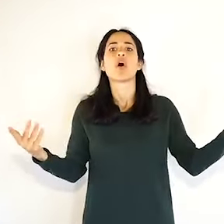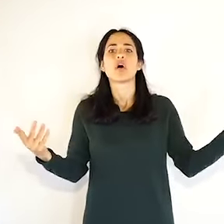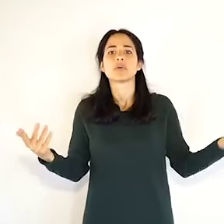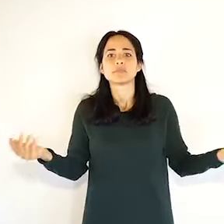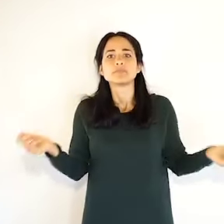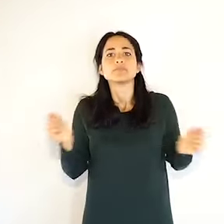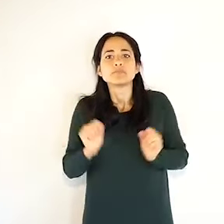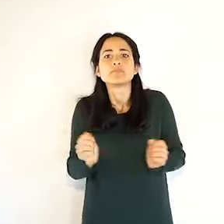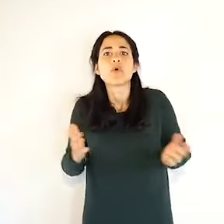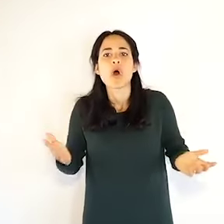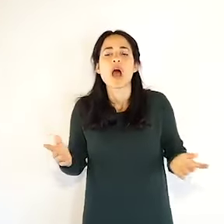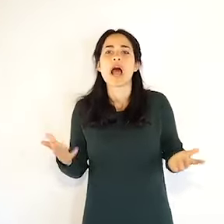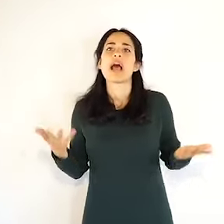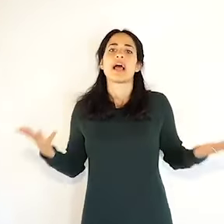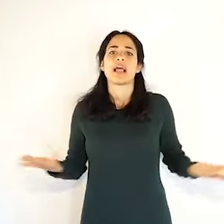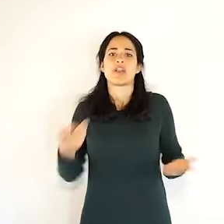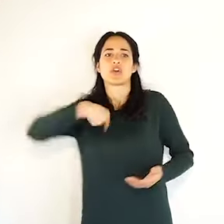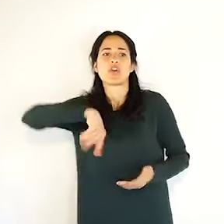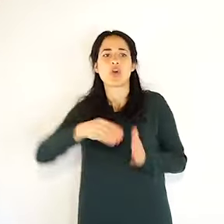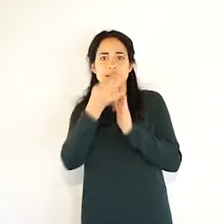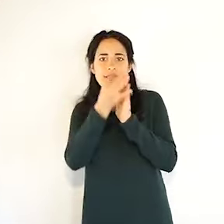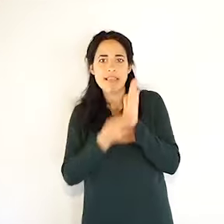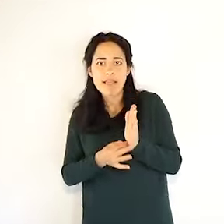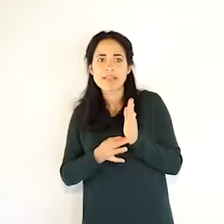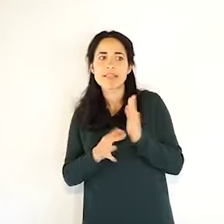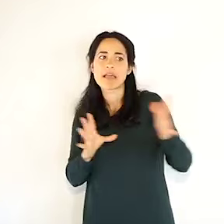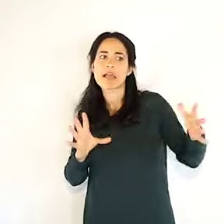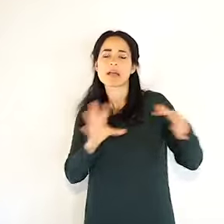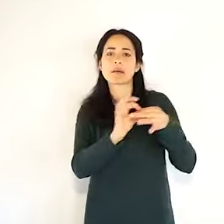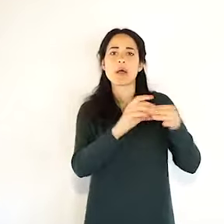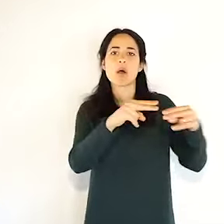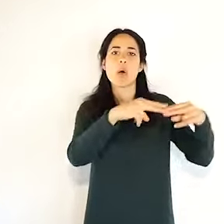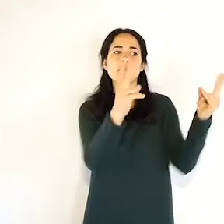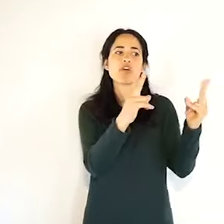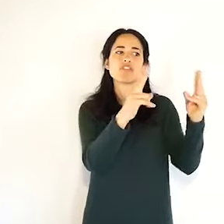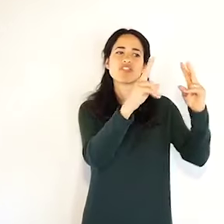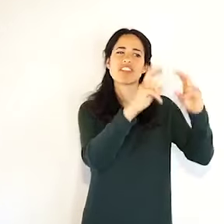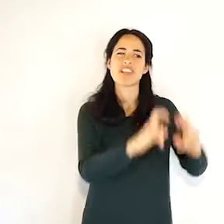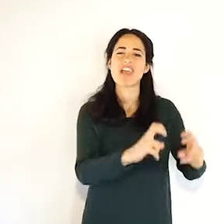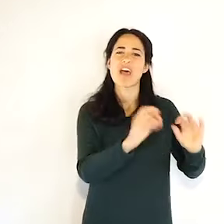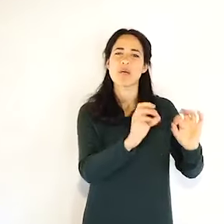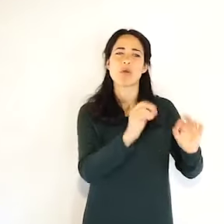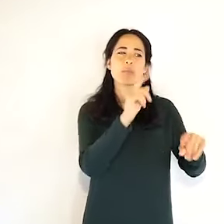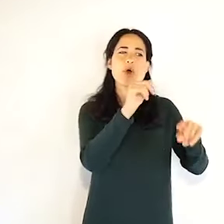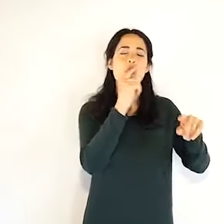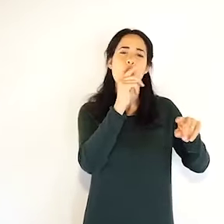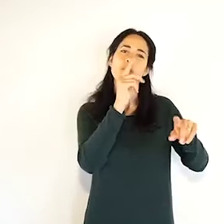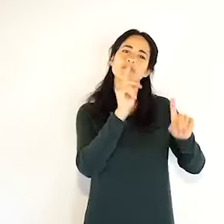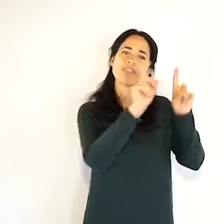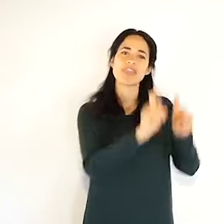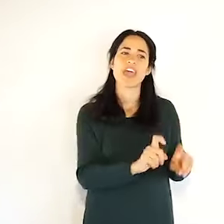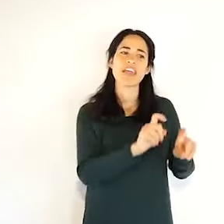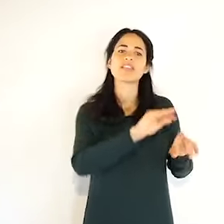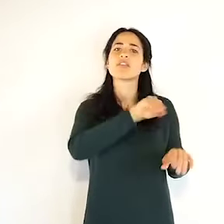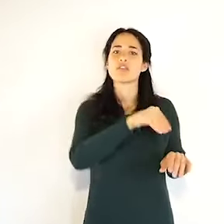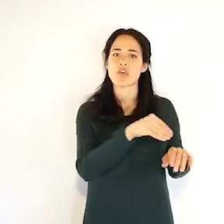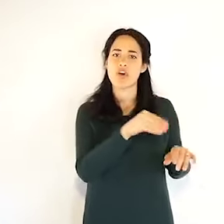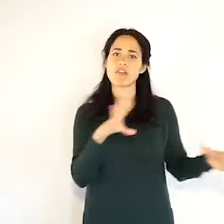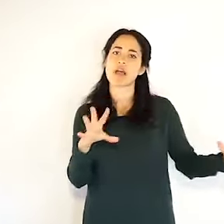Piacenza, sono 14 casi in più rispetto a ieri, sono 3.063 in totale,